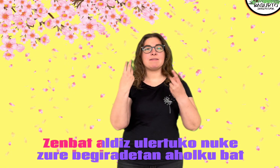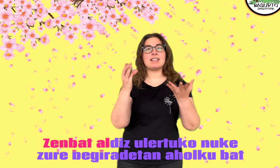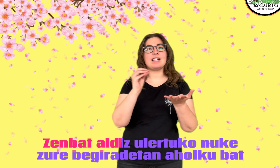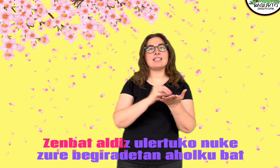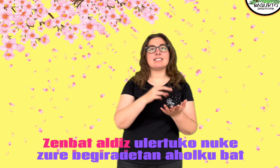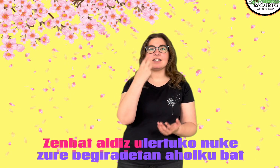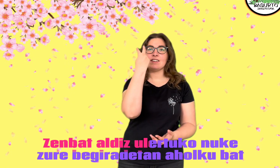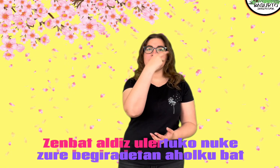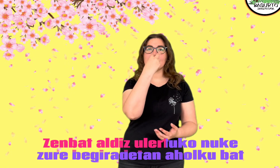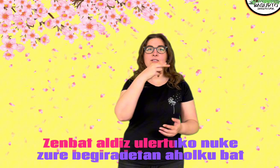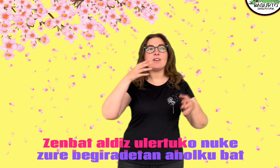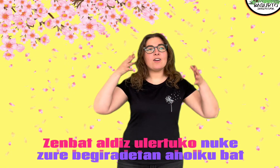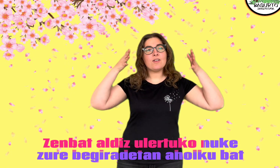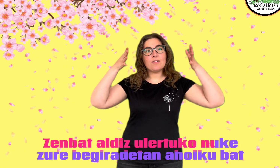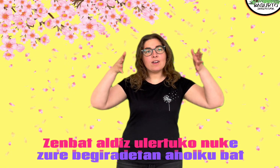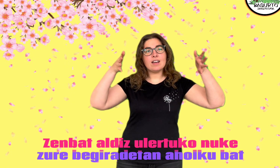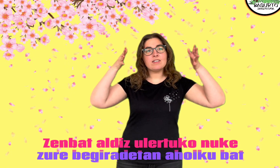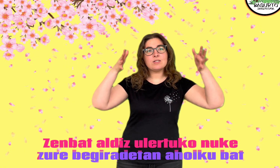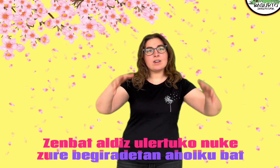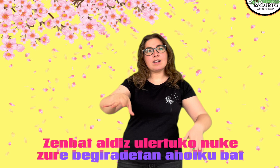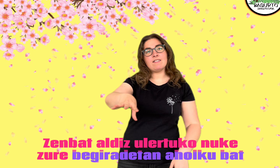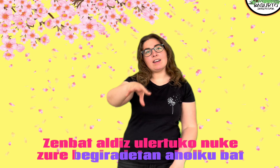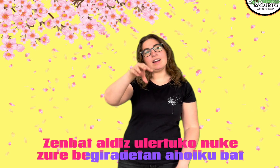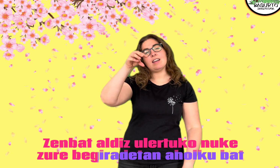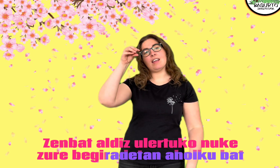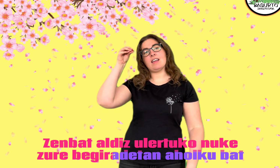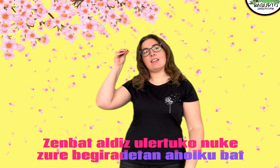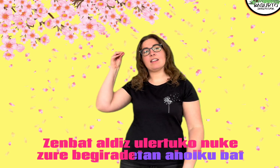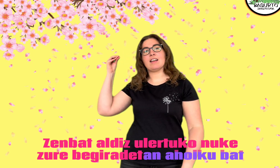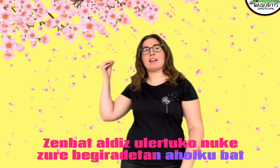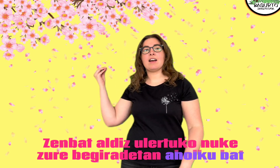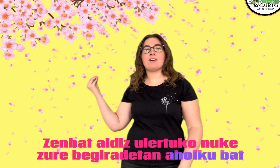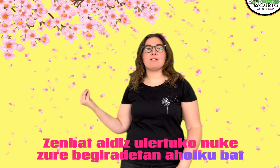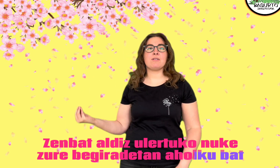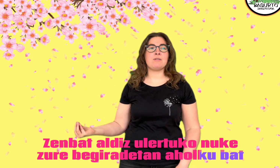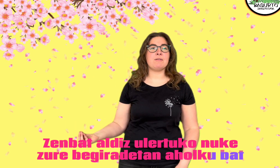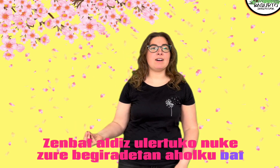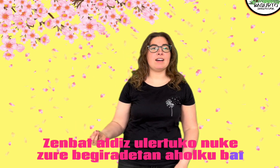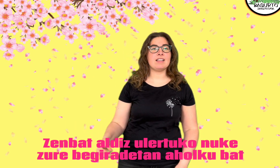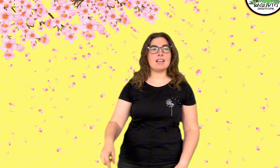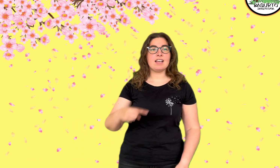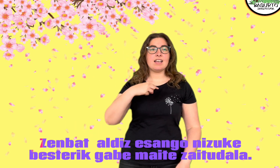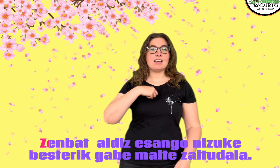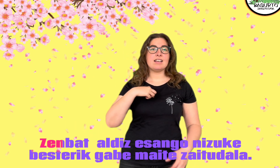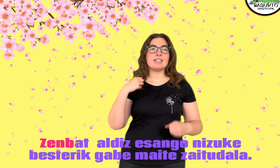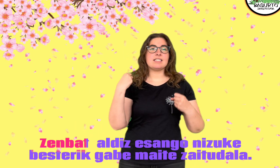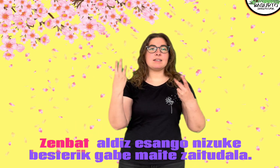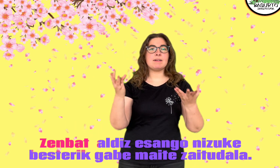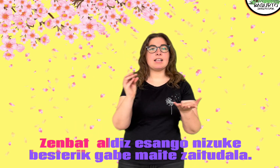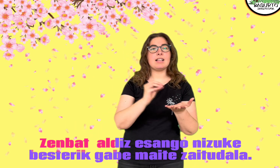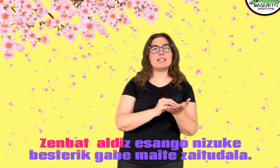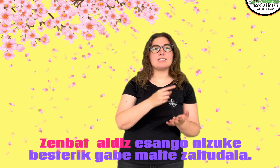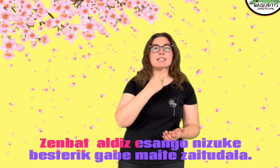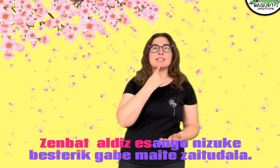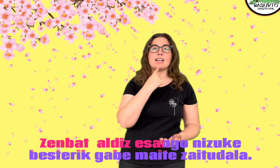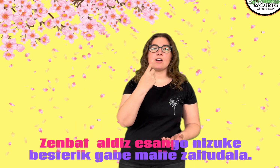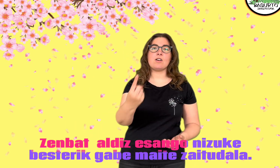bataldiz emango nizuke beste Zer bataldiz esango